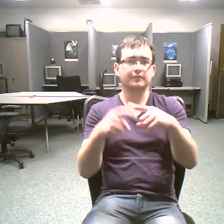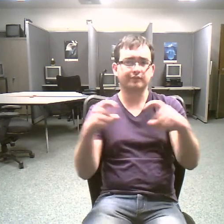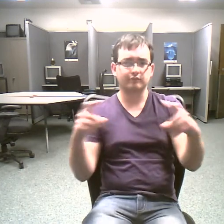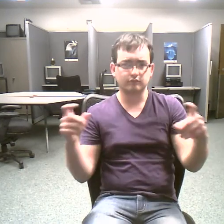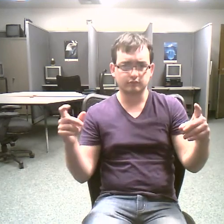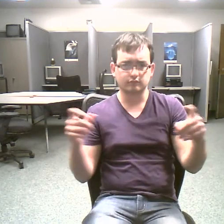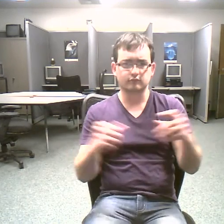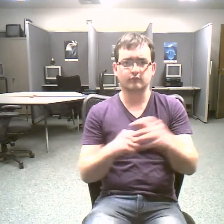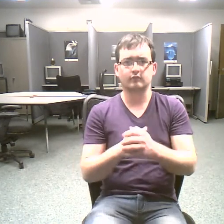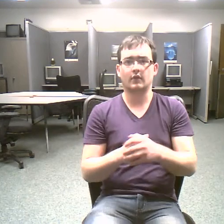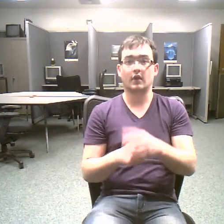to see for keeping sure the education o the